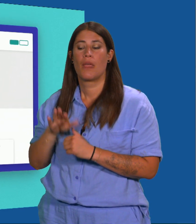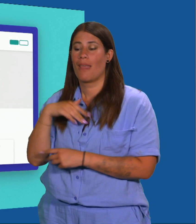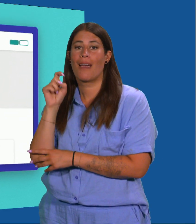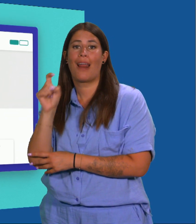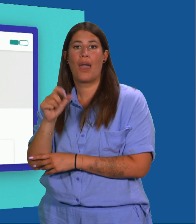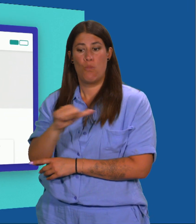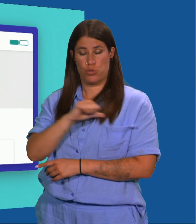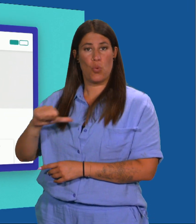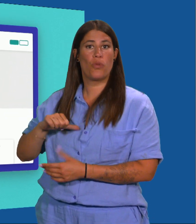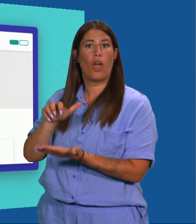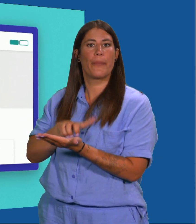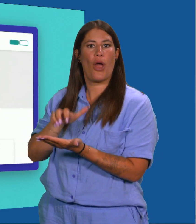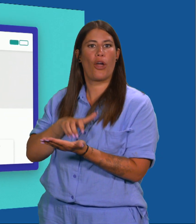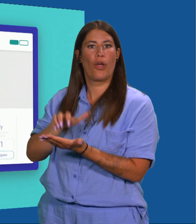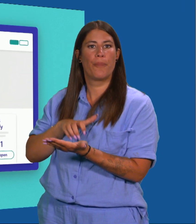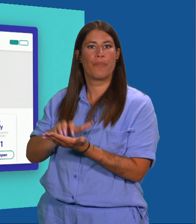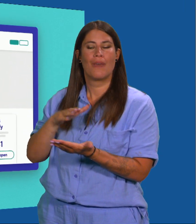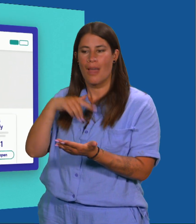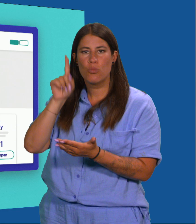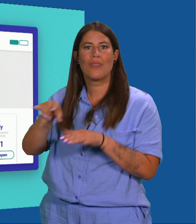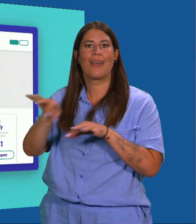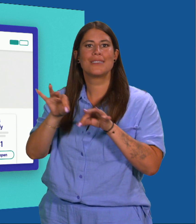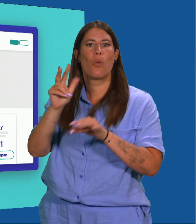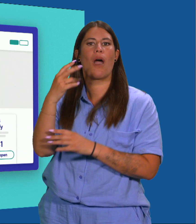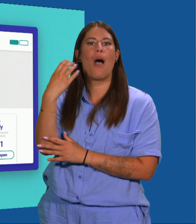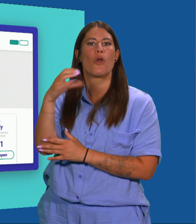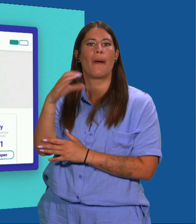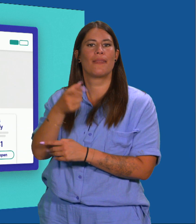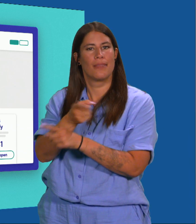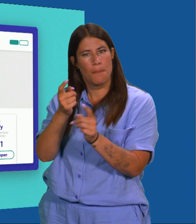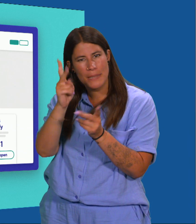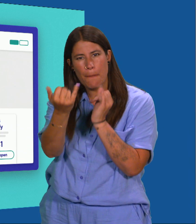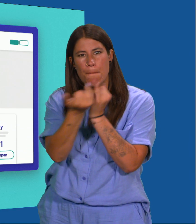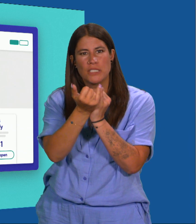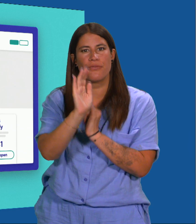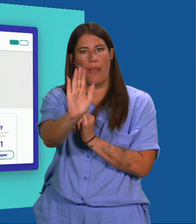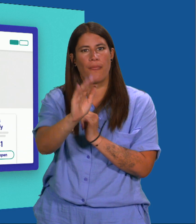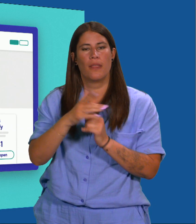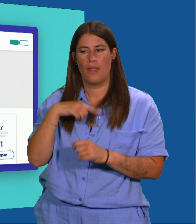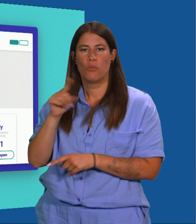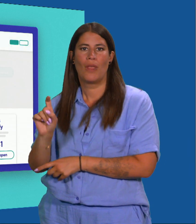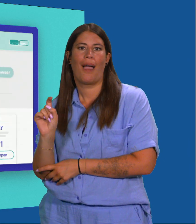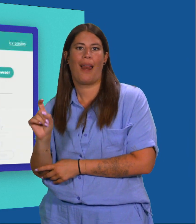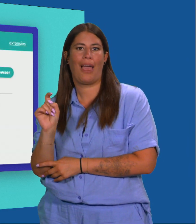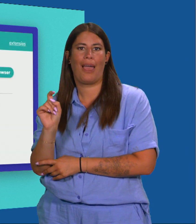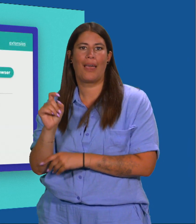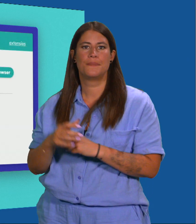op Persoonlijk gebruik. Kies het abonnement dat het best bij jou past en klik daarop.